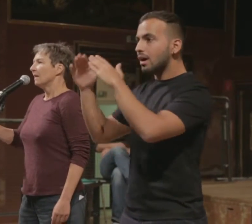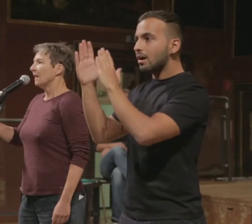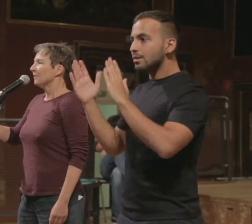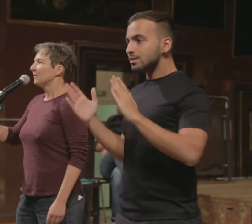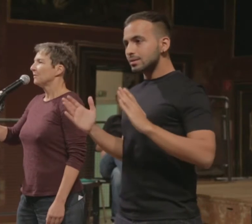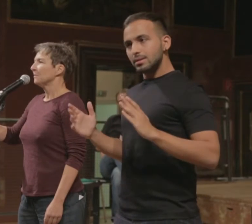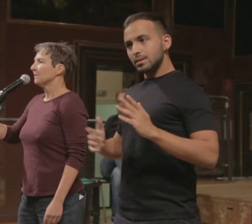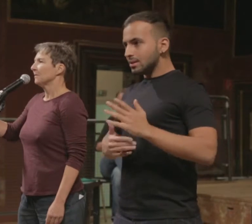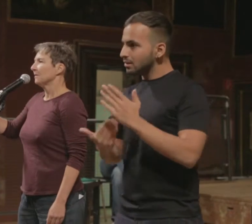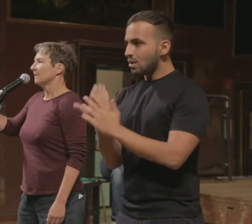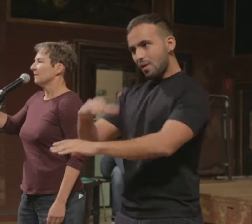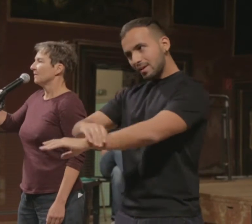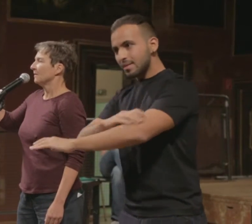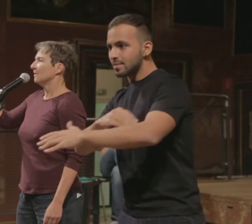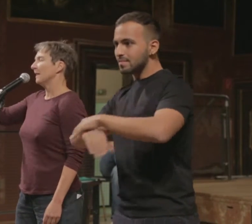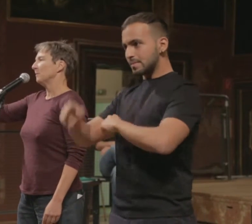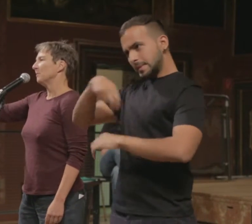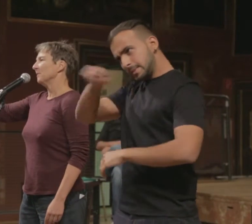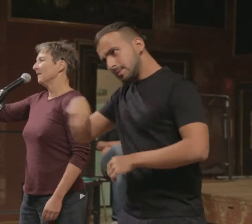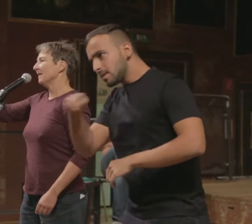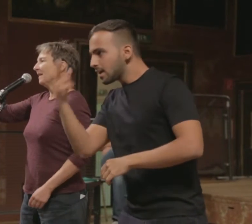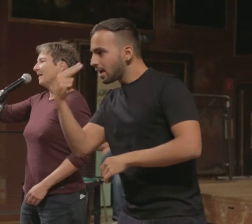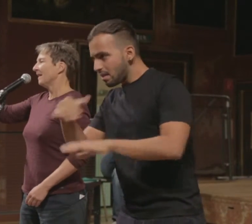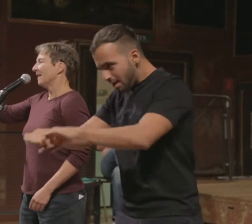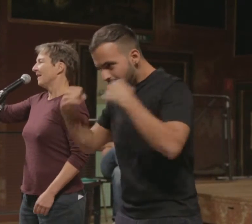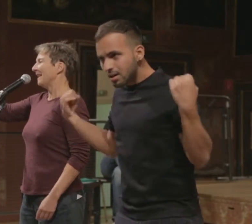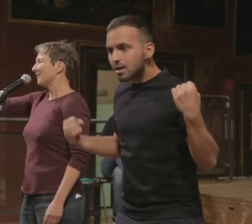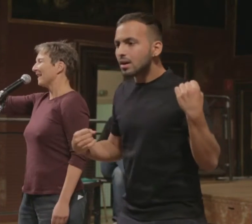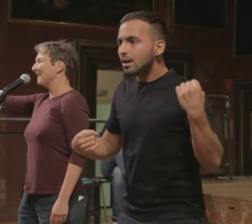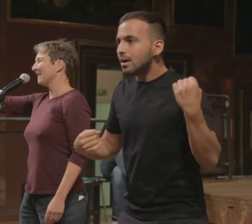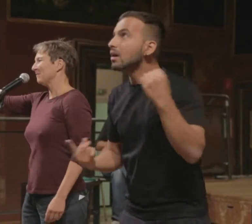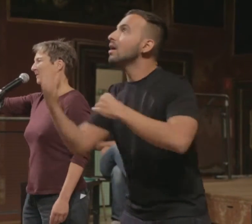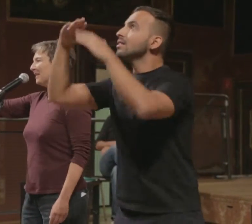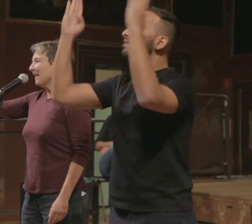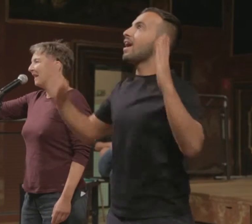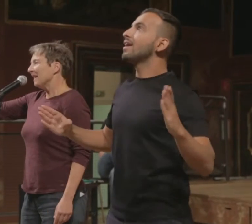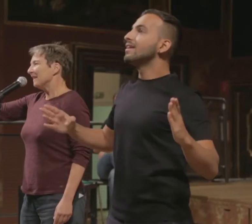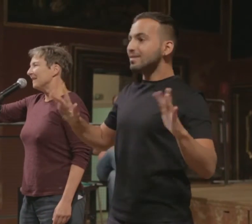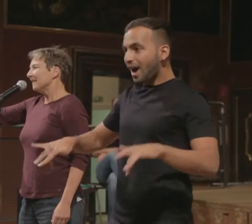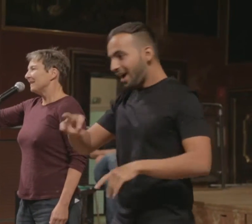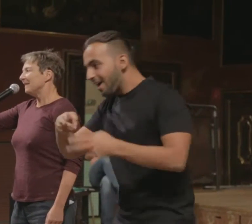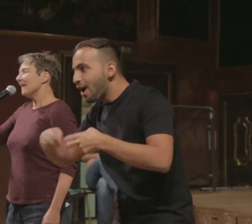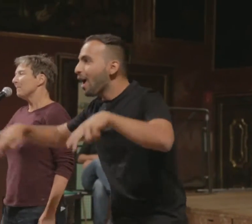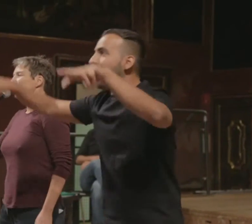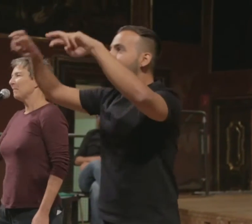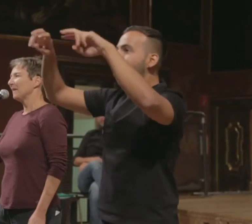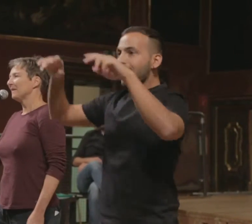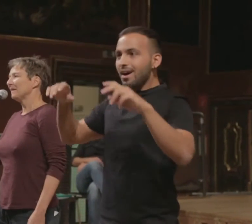Erdgeschoss und Dachboden, einer Freitreppe und diesen abgesperrten